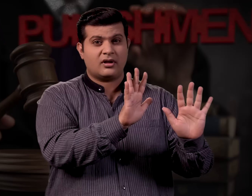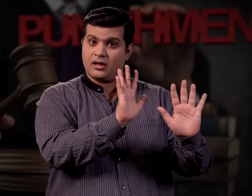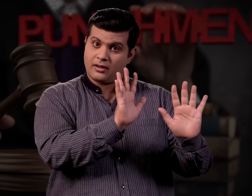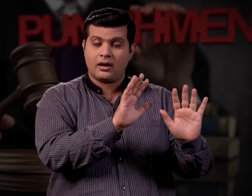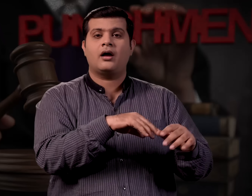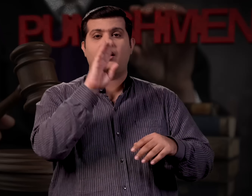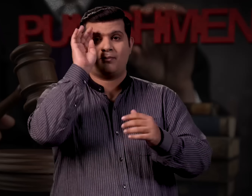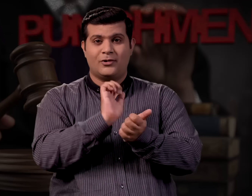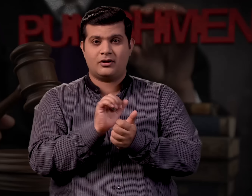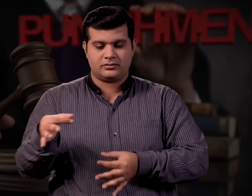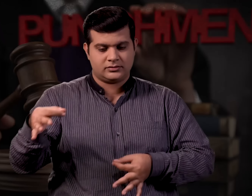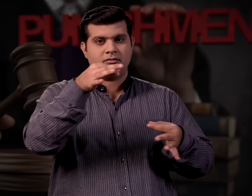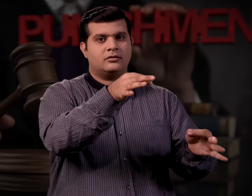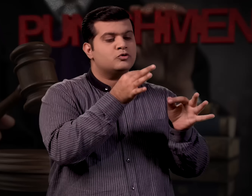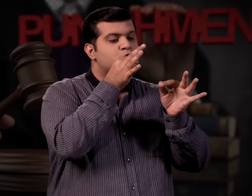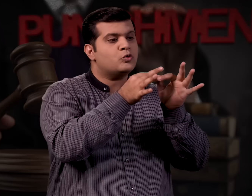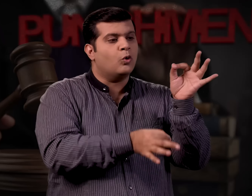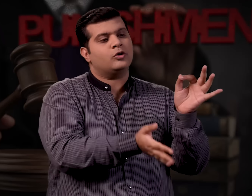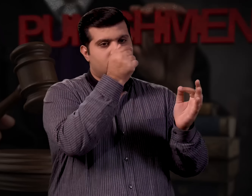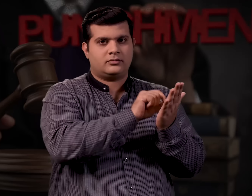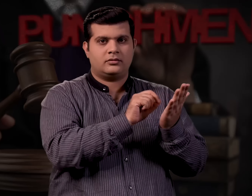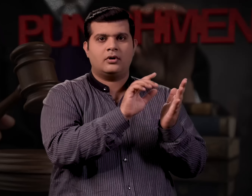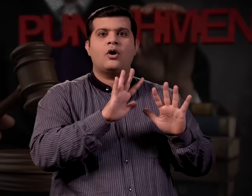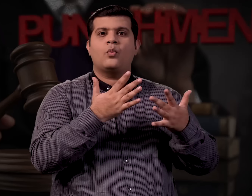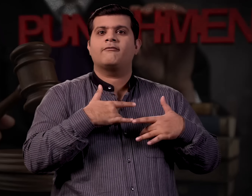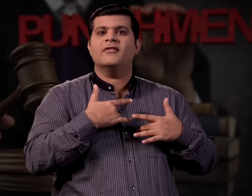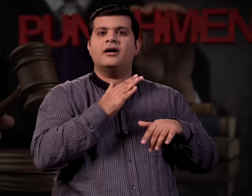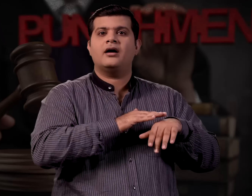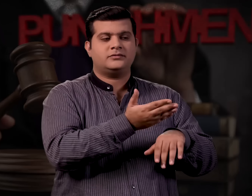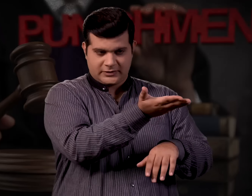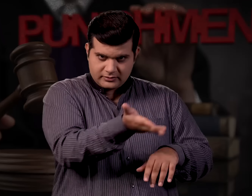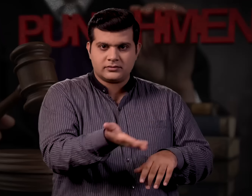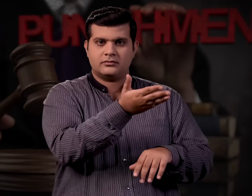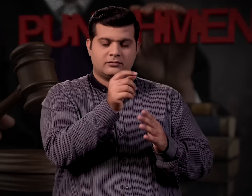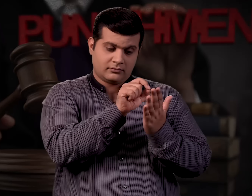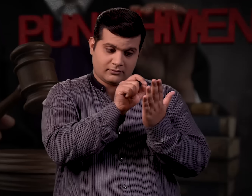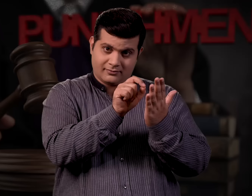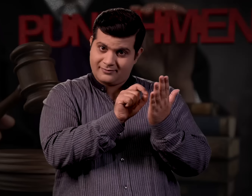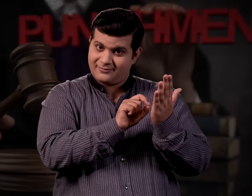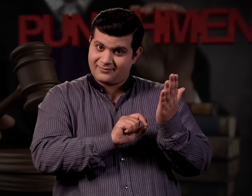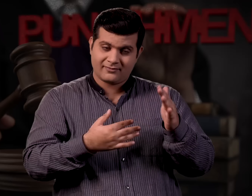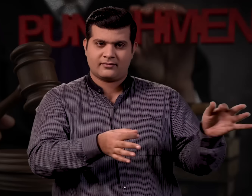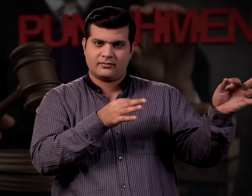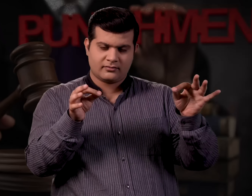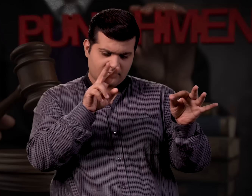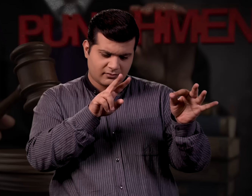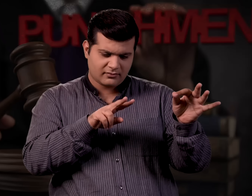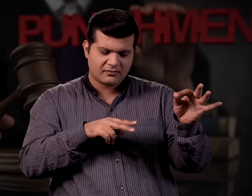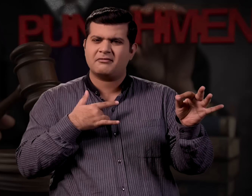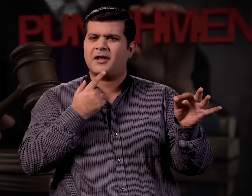हुआ था फिर पुलिस उसे अपनी भावना और अनुभवों को लिखने के लिए कागस देती है यदि पुलिस अधिकारियों को बलातकारी के